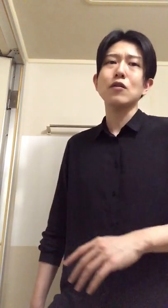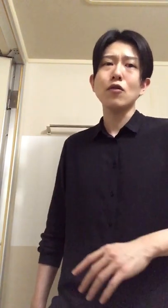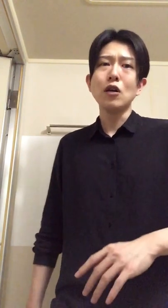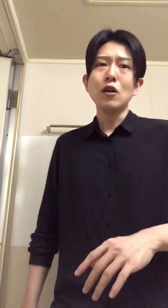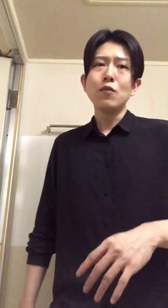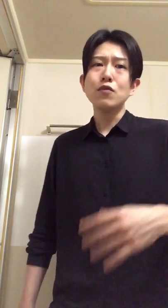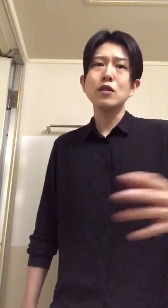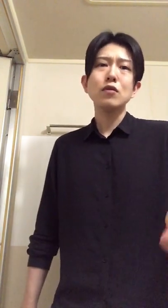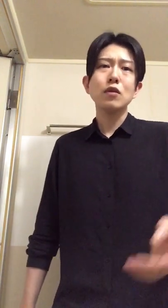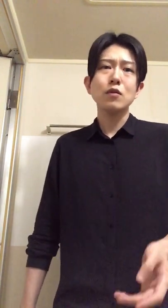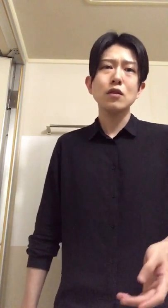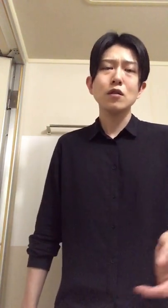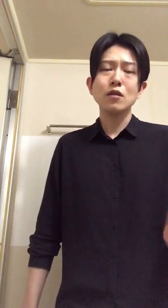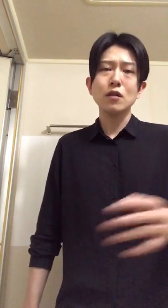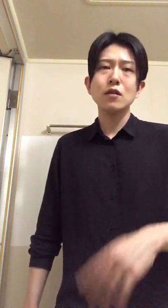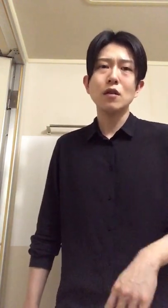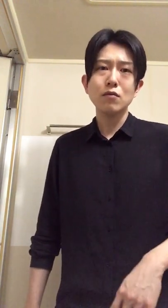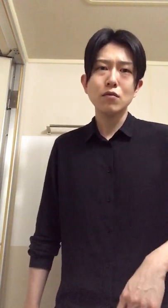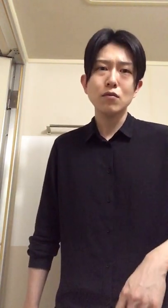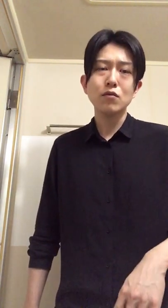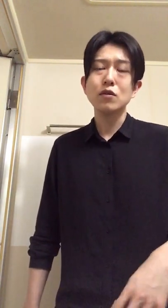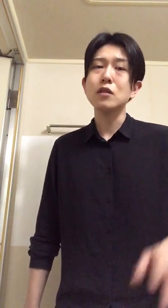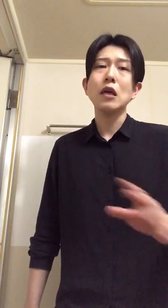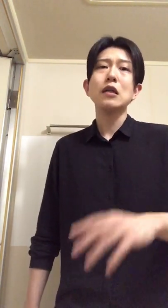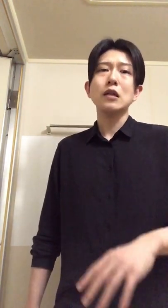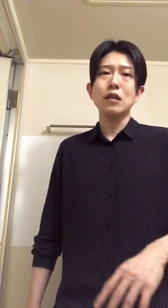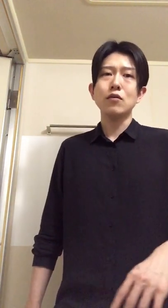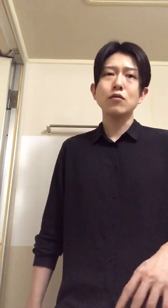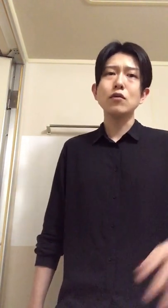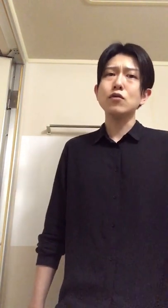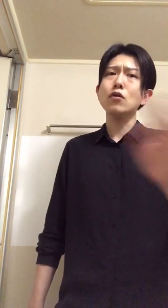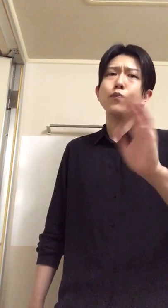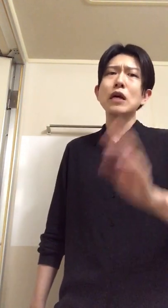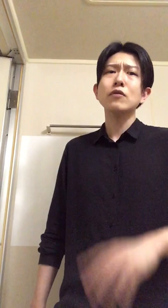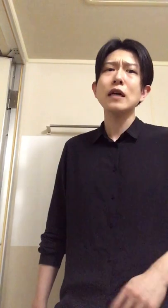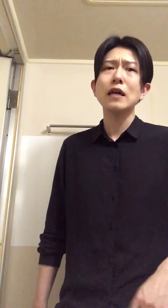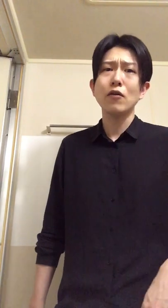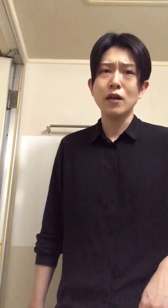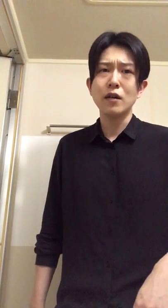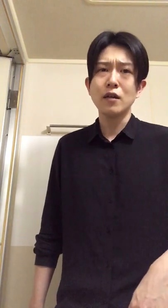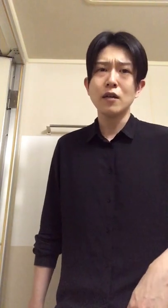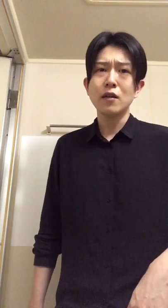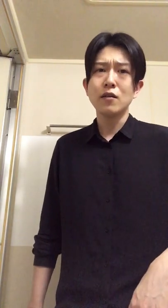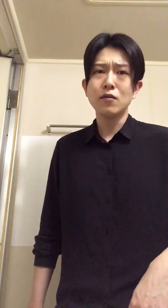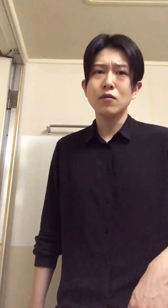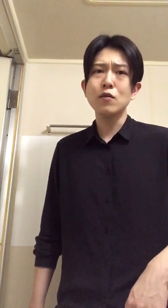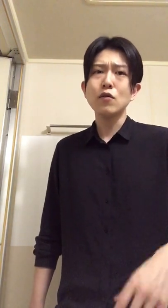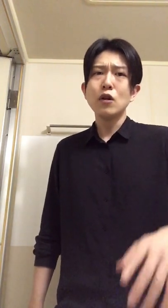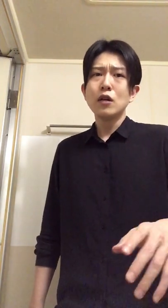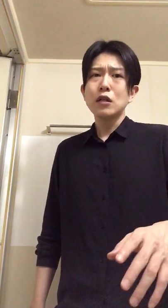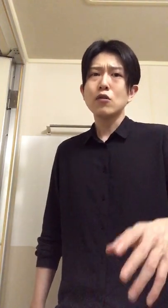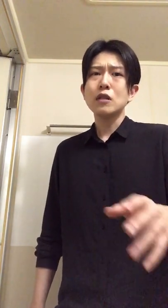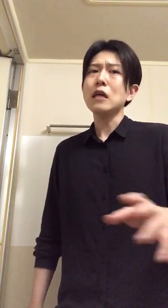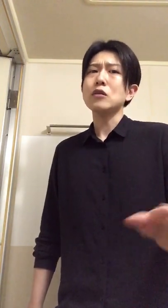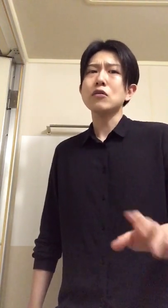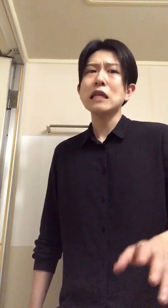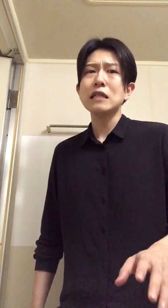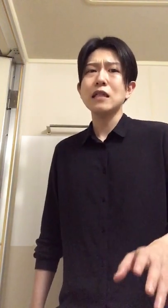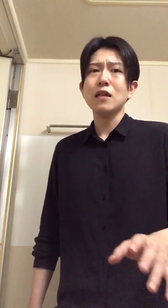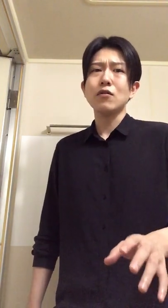けどもう土下座とか全然あの全然平気そういうプライドないから俺うんでも人ってああそんなんできない